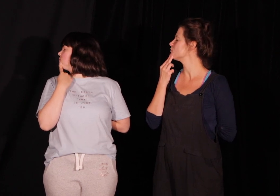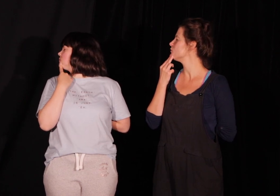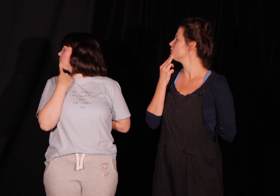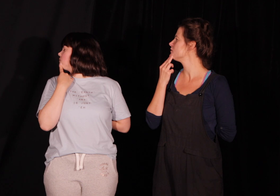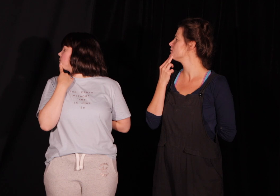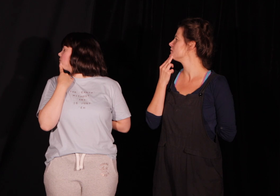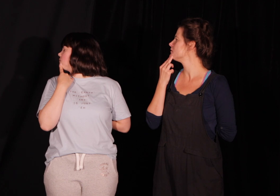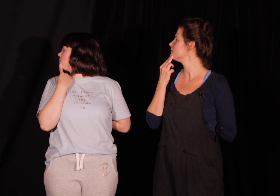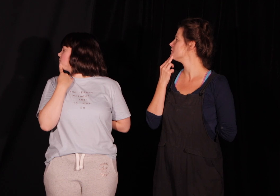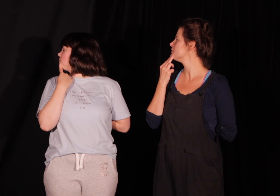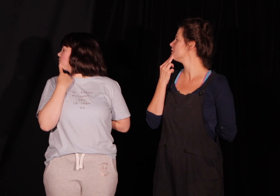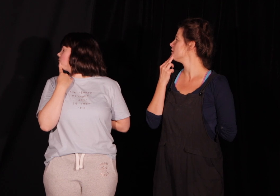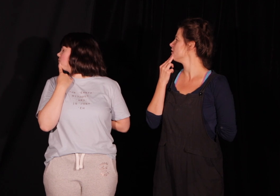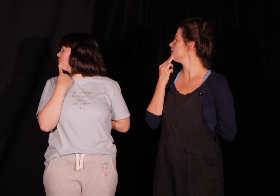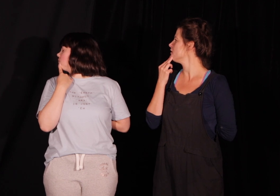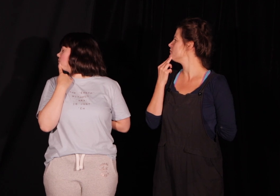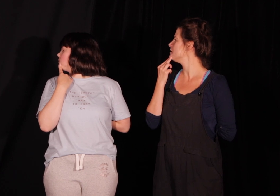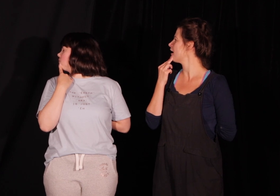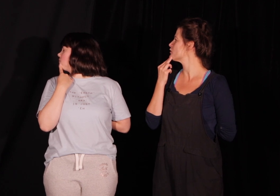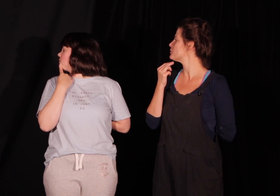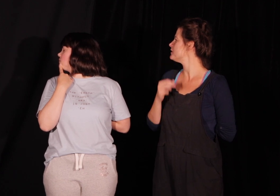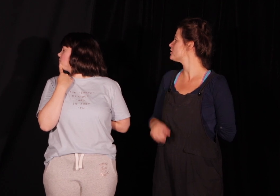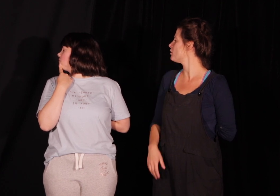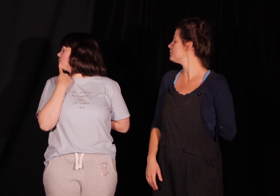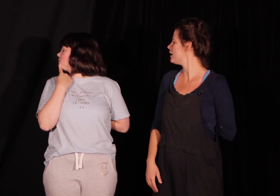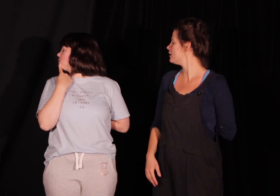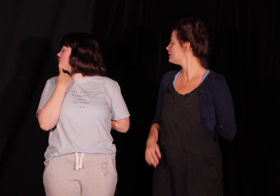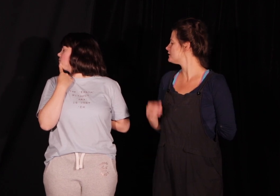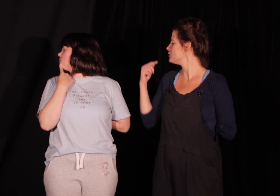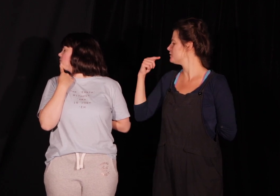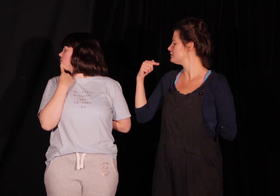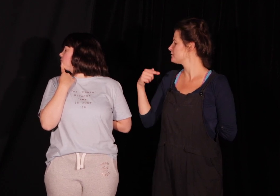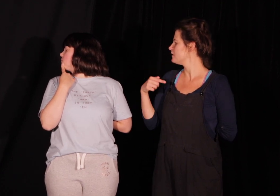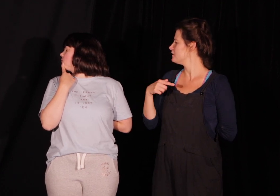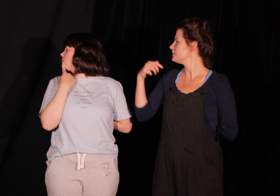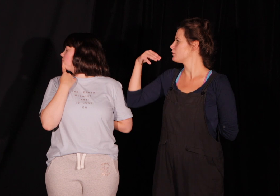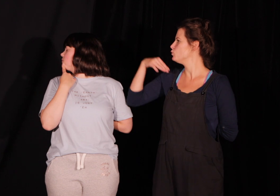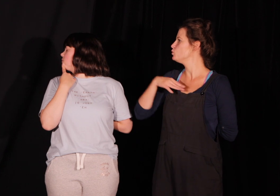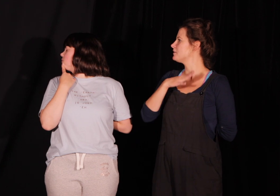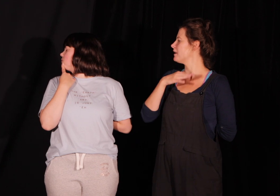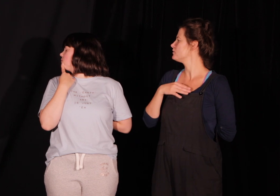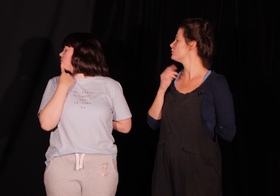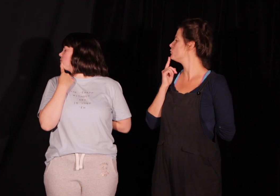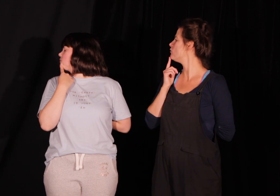ruchu i wydychając powietrza robimy taką łódkę głową.